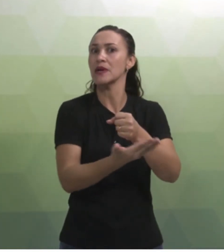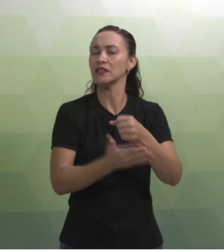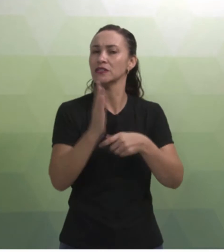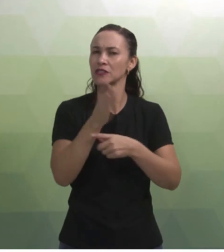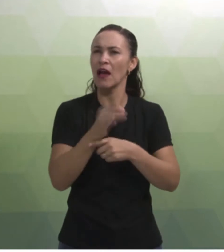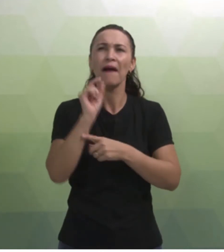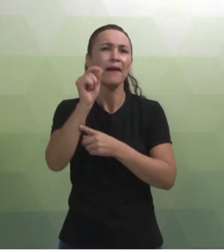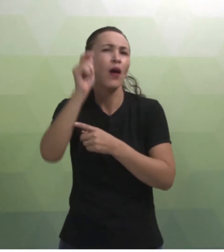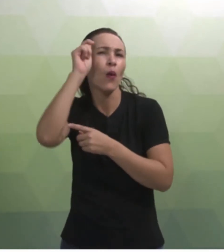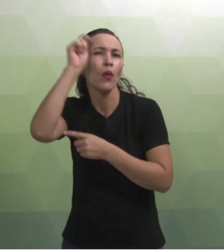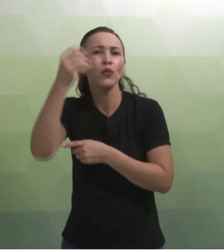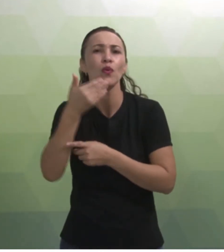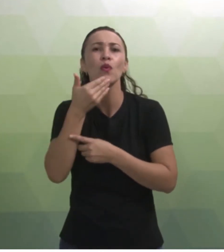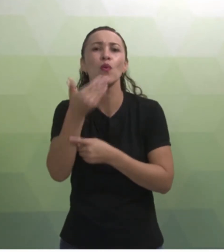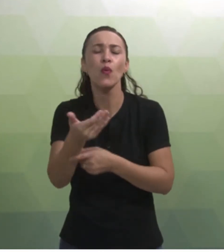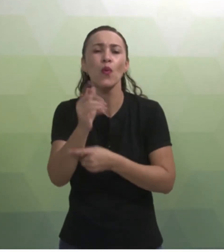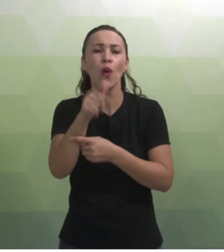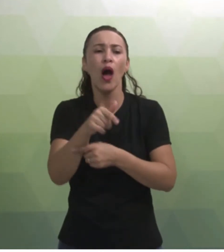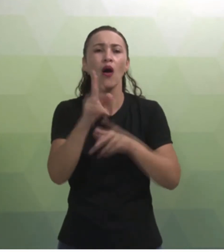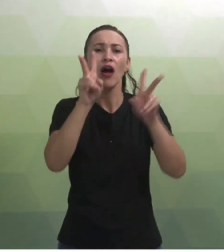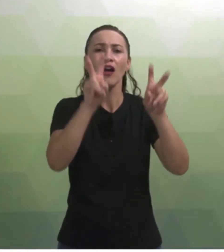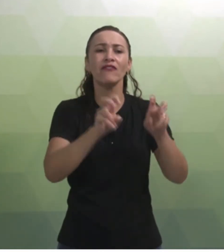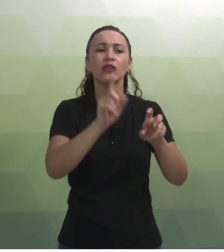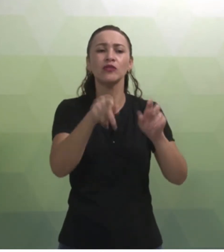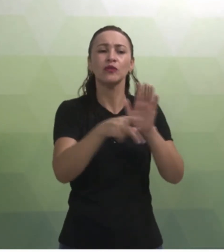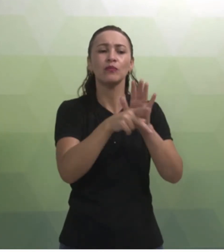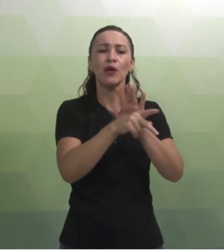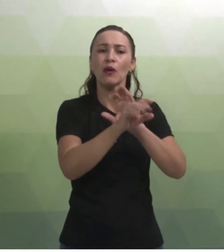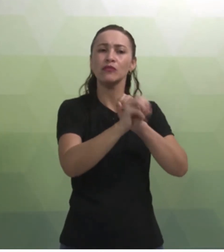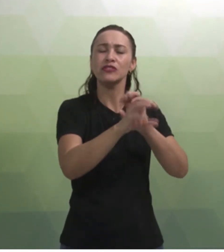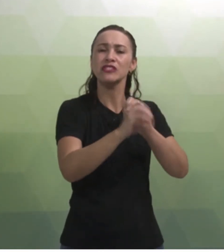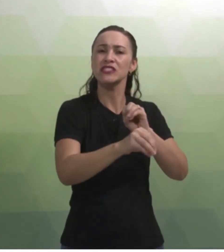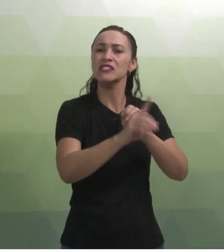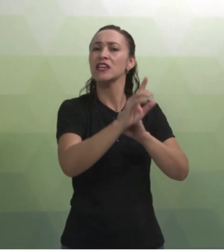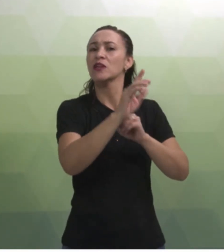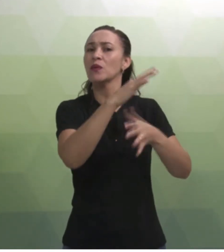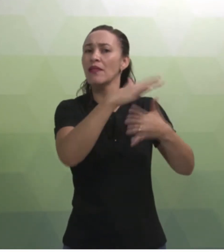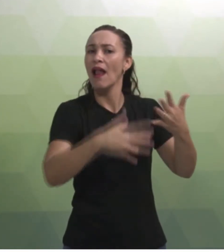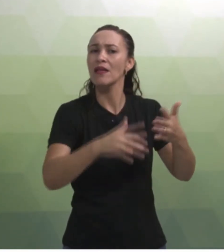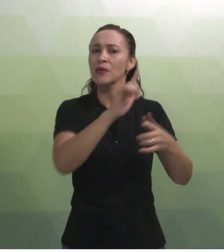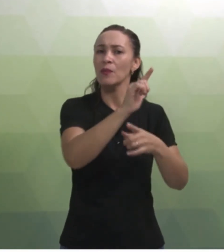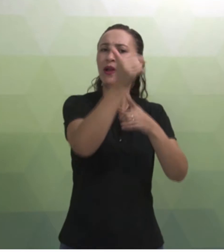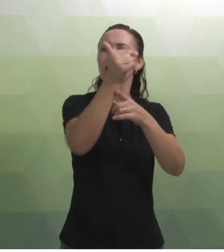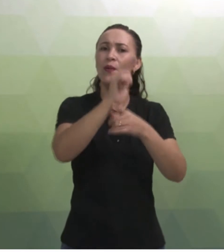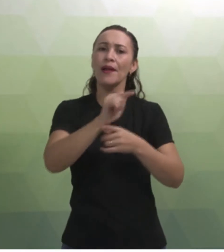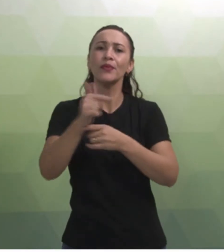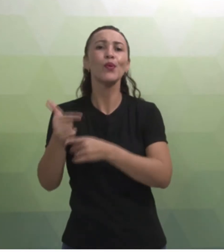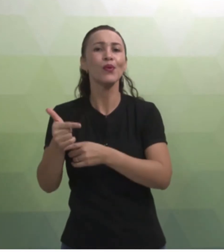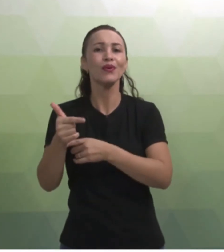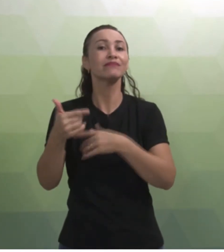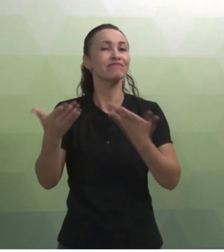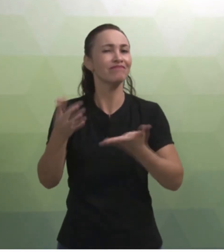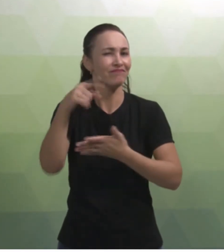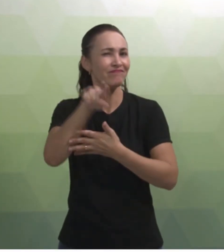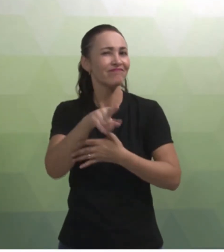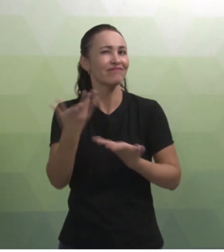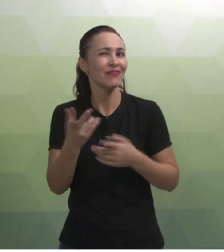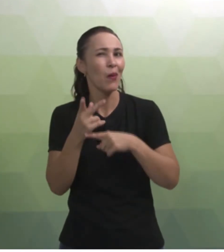os autores que embasam esse processo de ensino da Libras, como L1 e como L2? Então, vejam o que esses autores falam lá nas